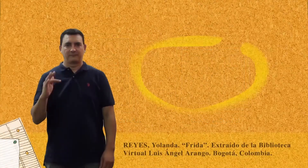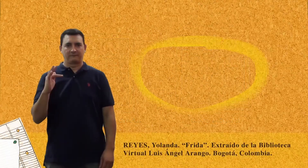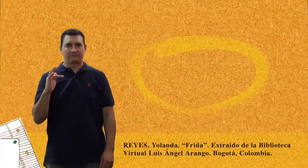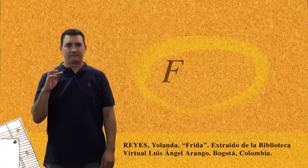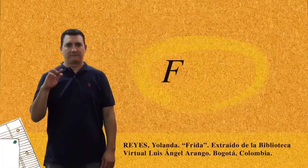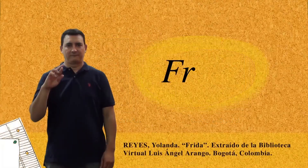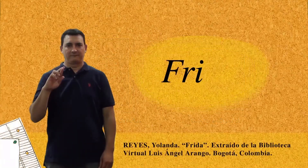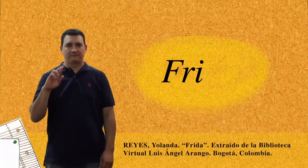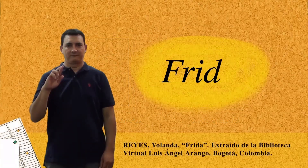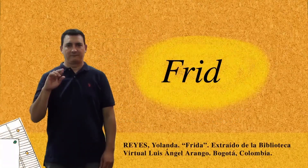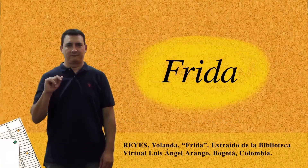Frida